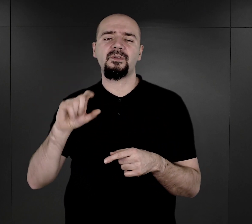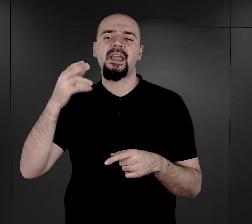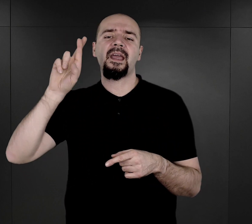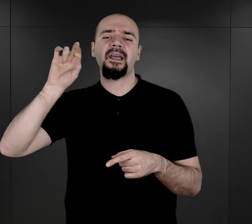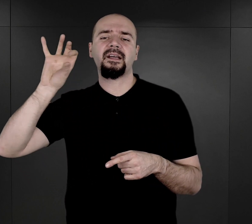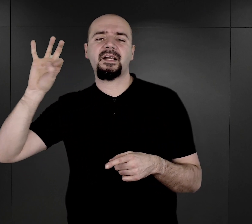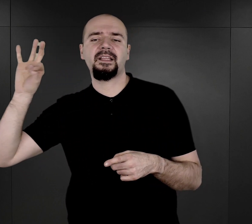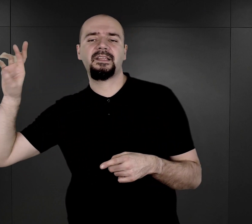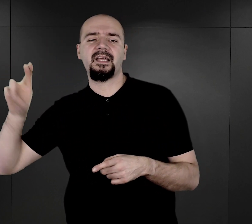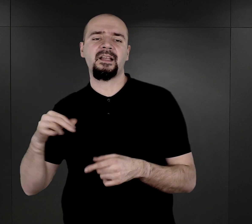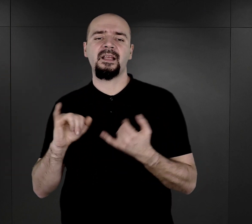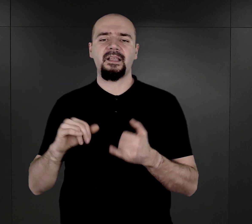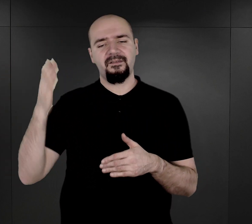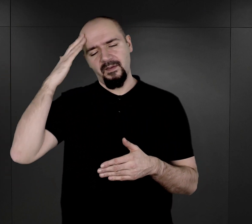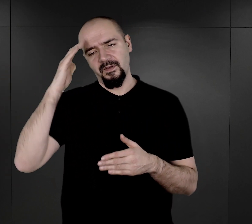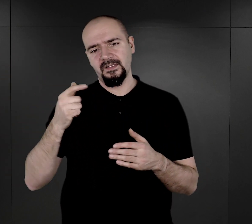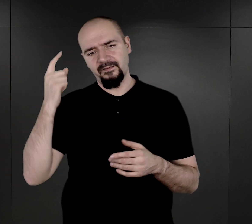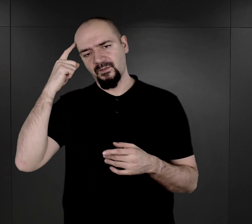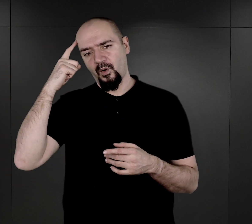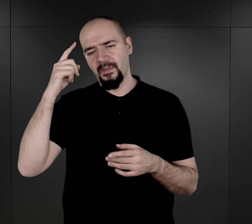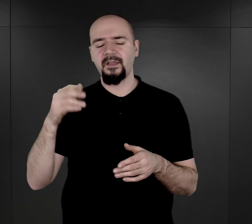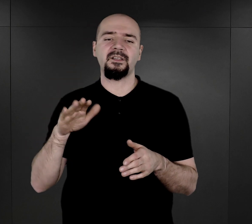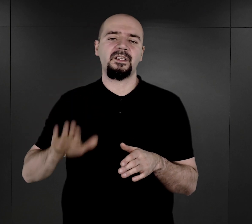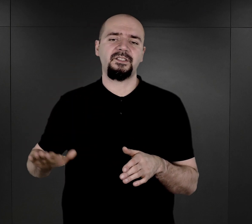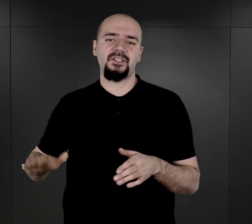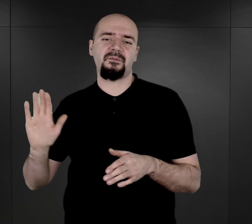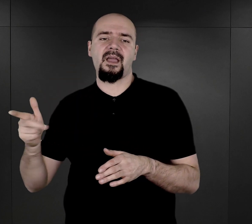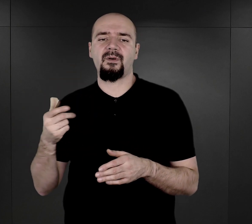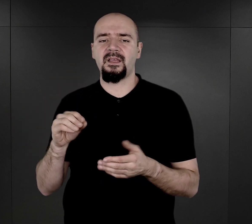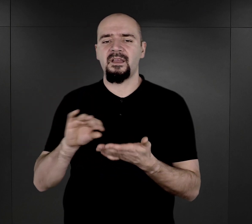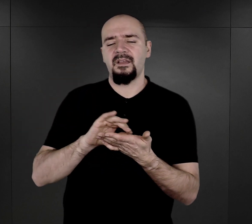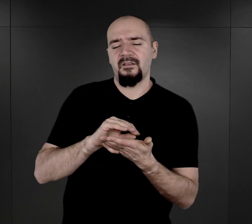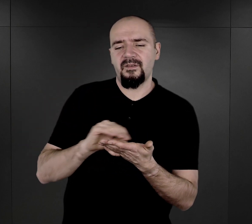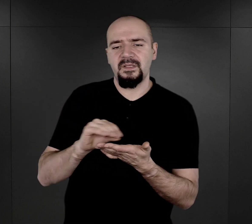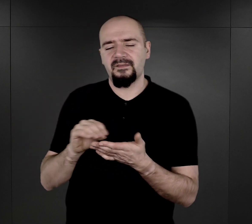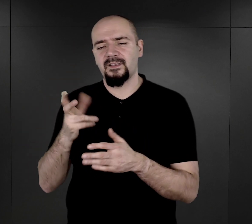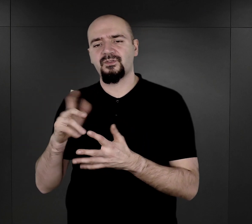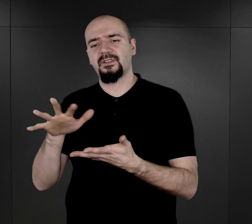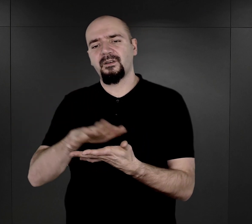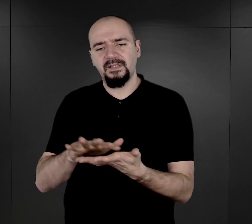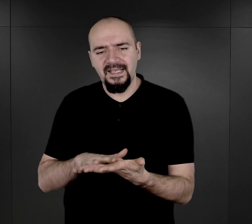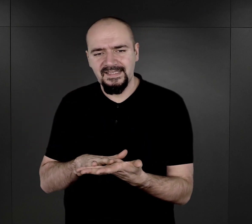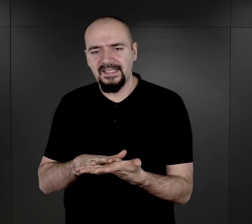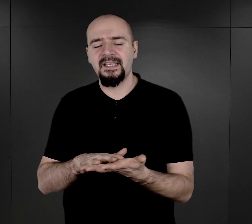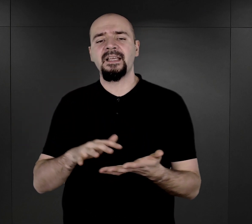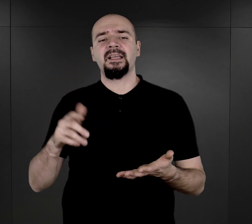wiemy z wspomnień, dzieci miały na przykład wypełniać różnego rodzaju testy z różnych dziedzin,